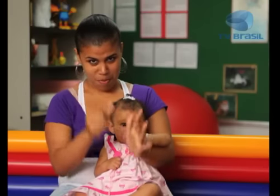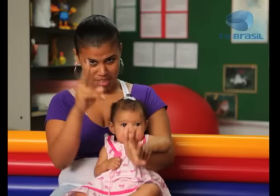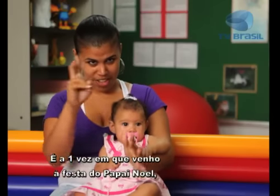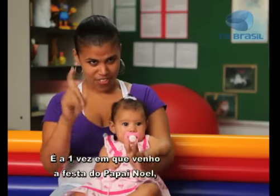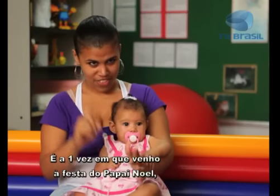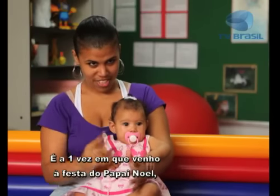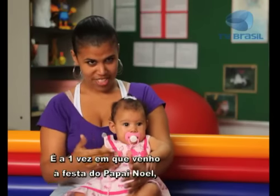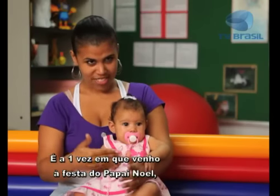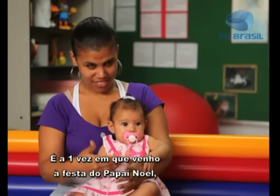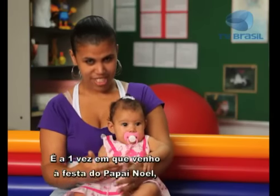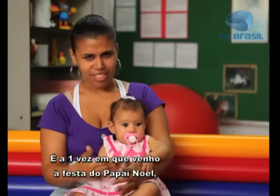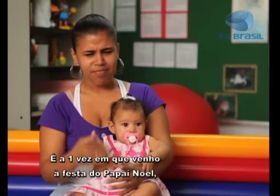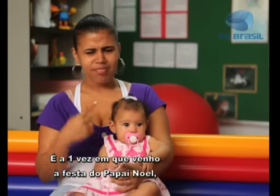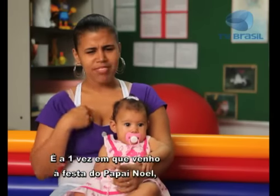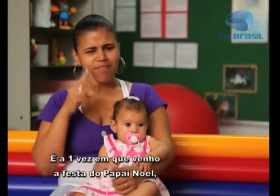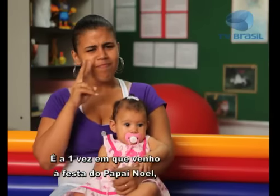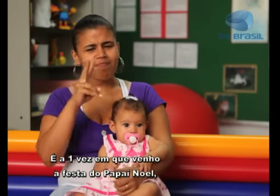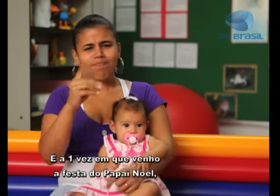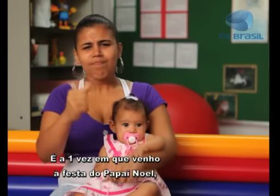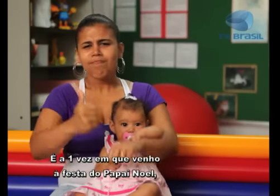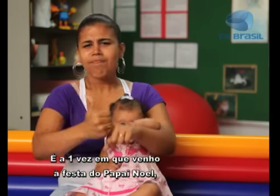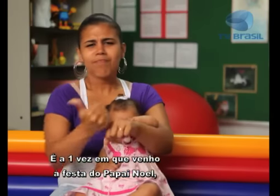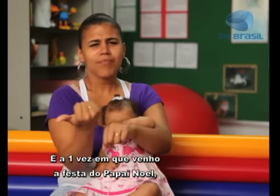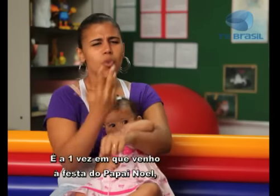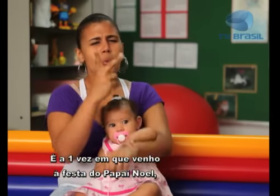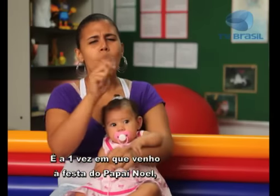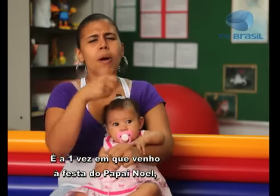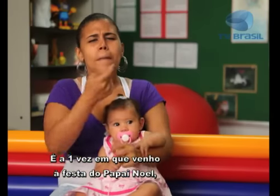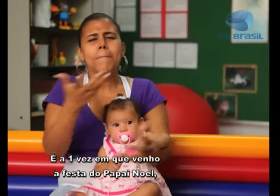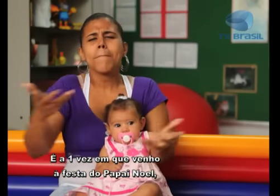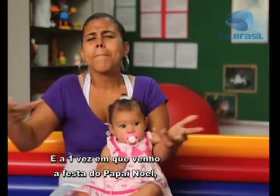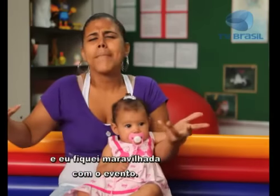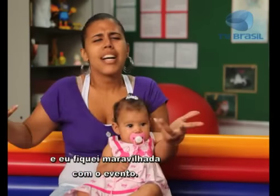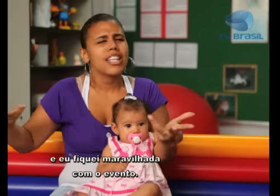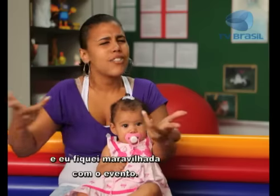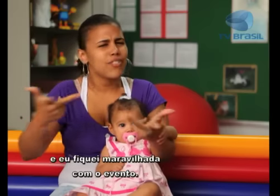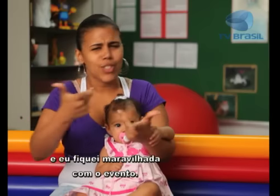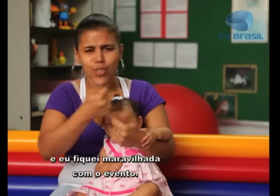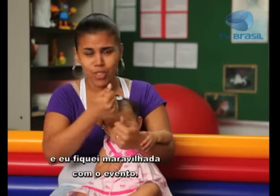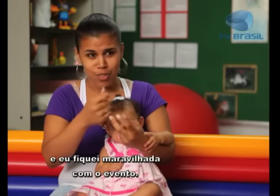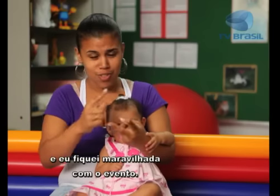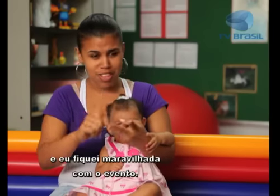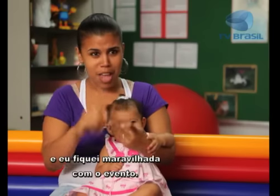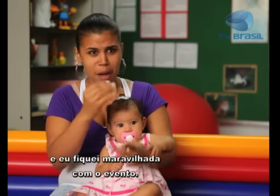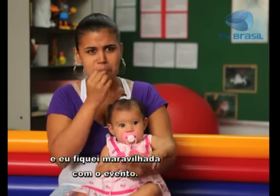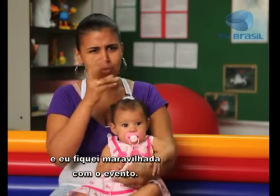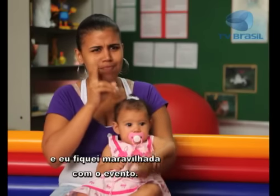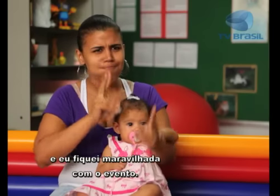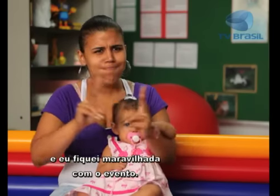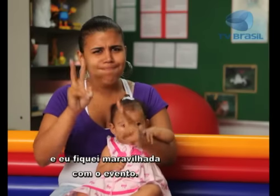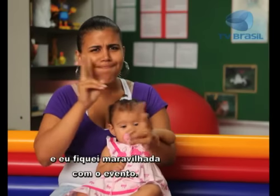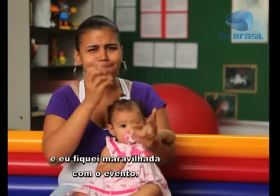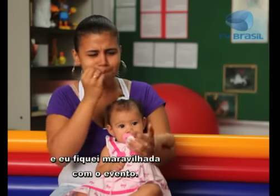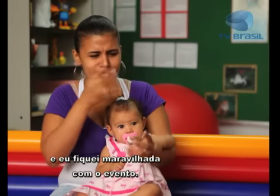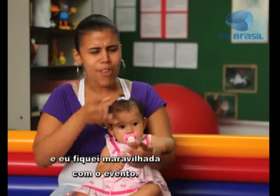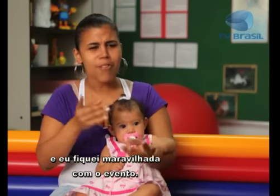Hoje é a primeira vez que eu venho na festa do Papai Noel no Ines e eu fiquei maravilhada com o evento. É muito